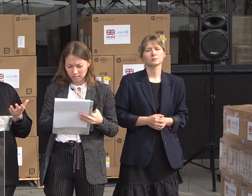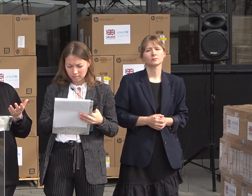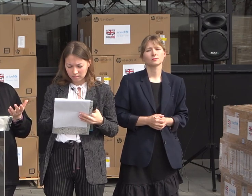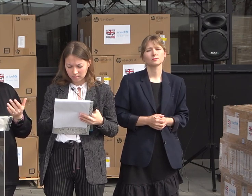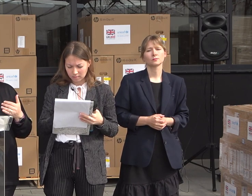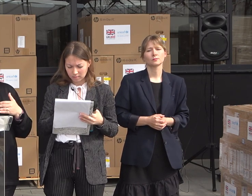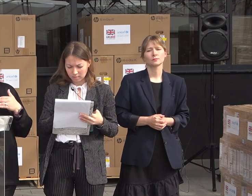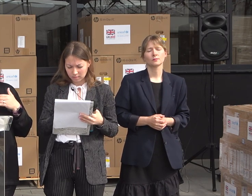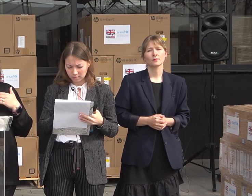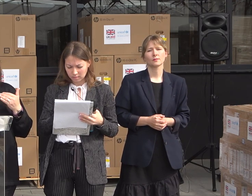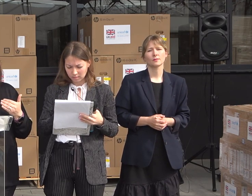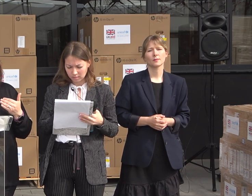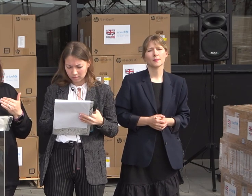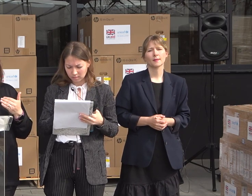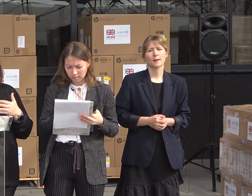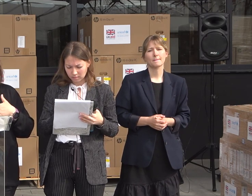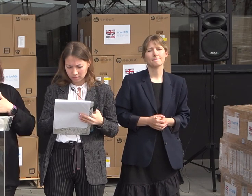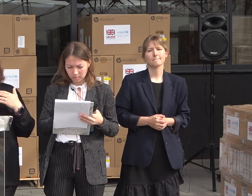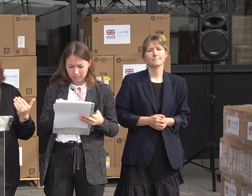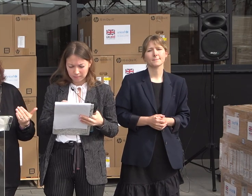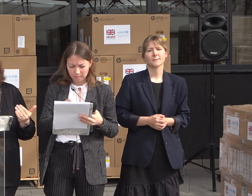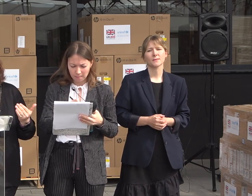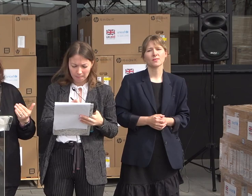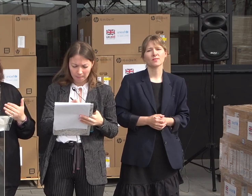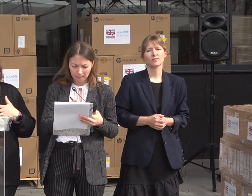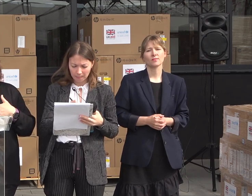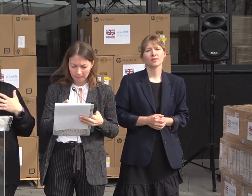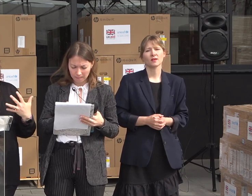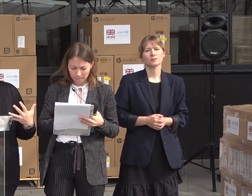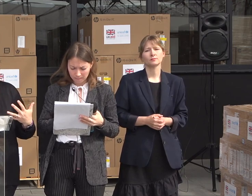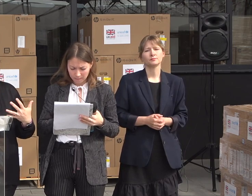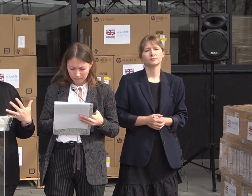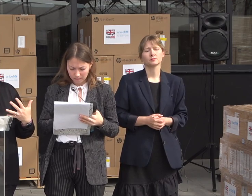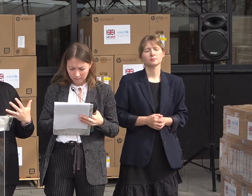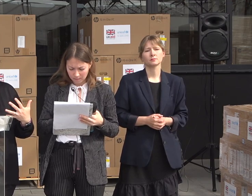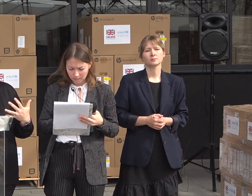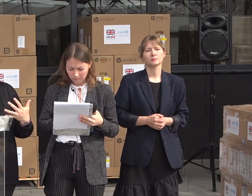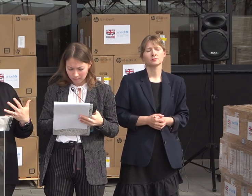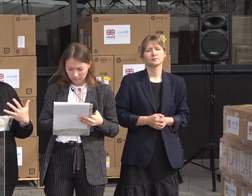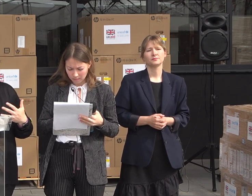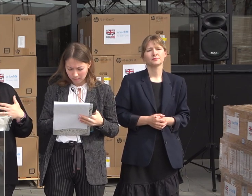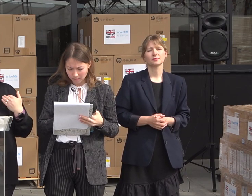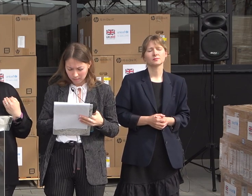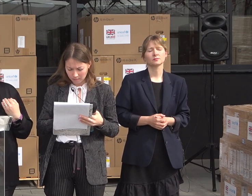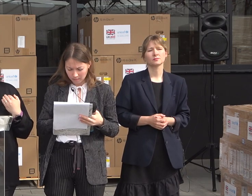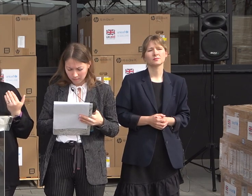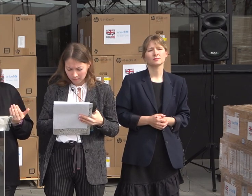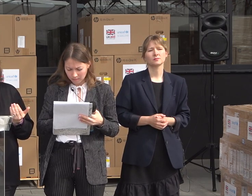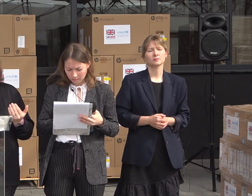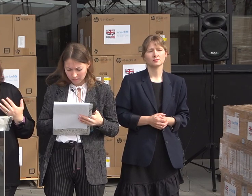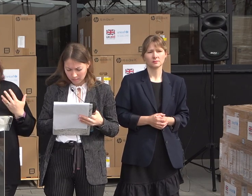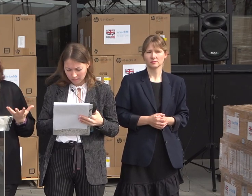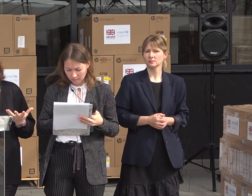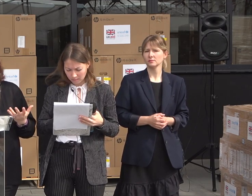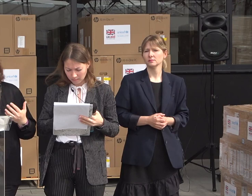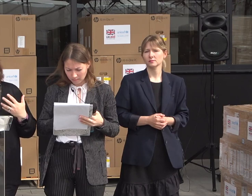to ensure that the cases are being managed in a standardized fashion in a uniform manner and that social workers themselves